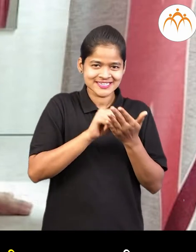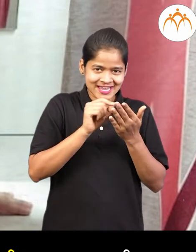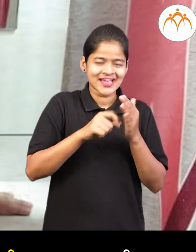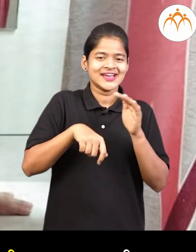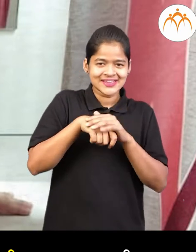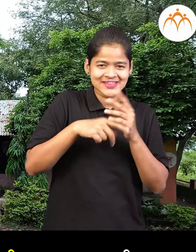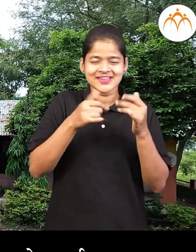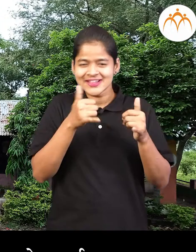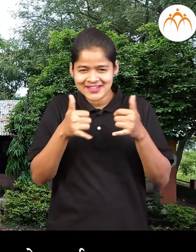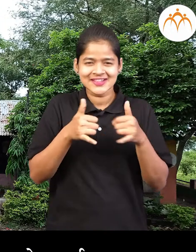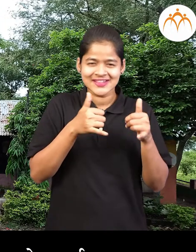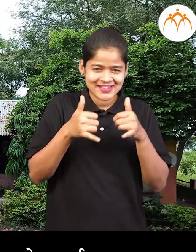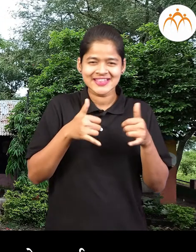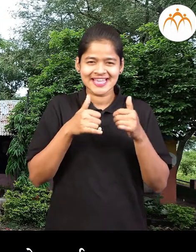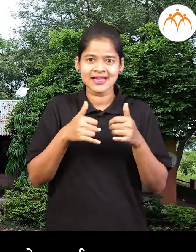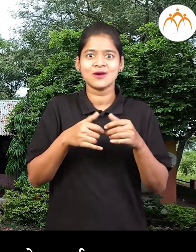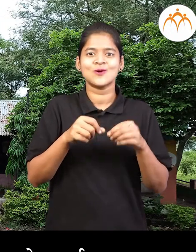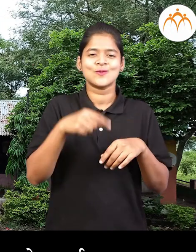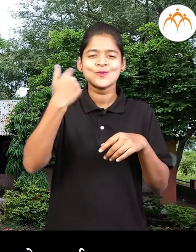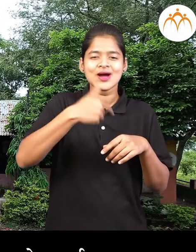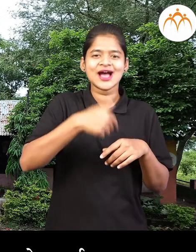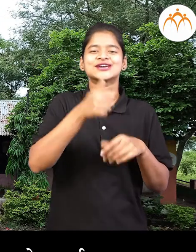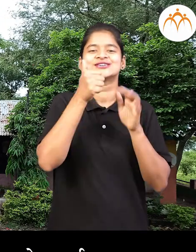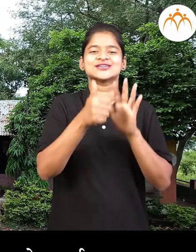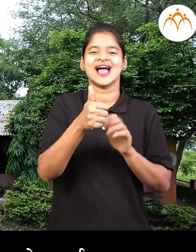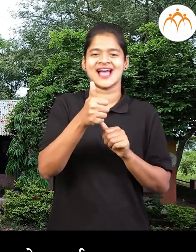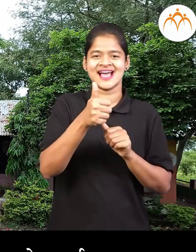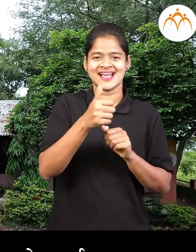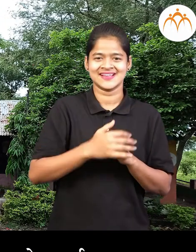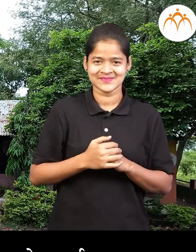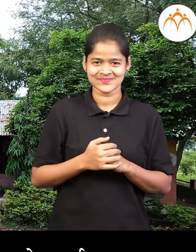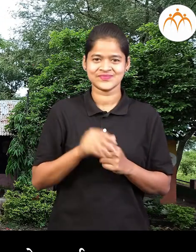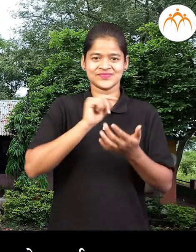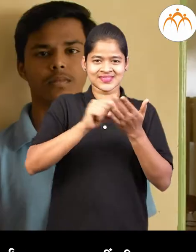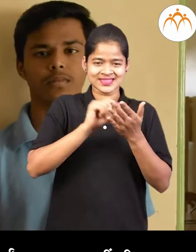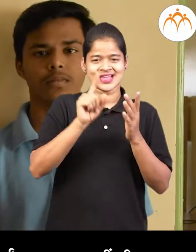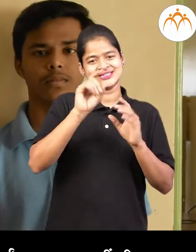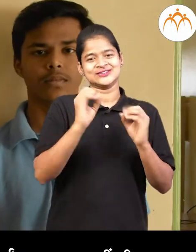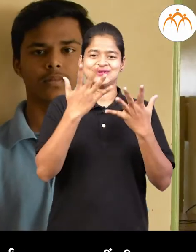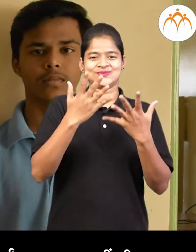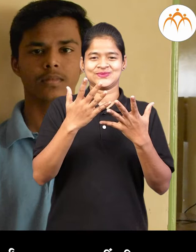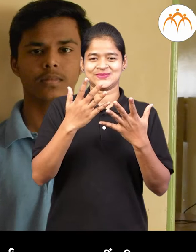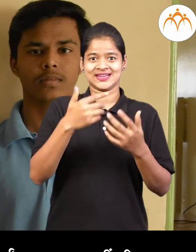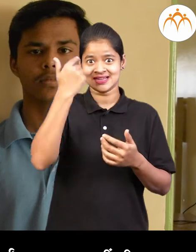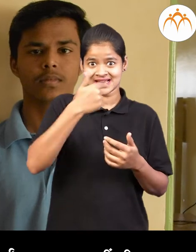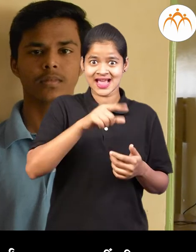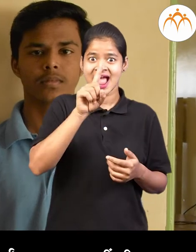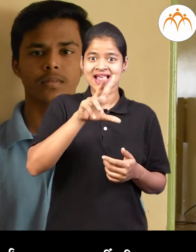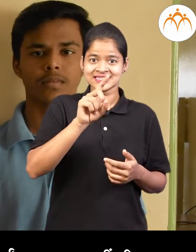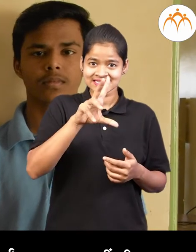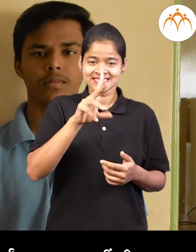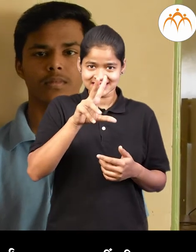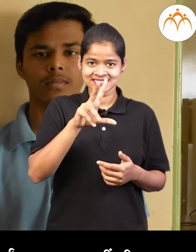साधारण सहाव्या वर्षी ती मूठ्या शालेत जाई साधारण पणे वयाच्या